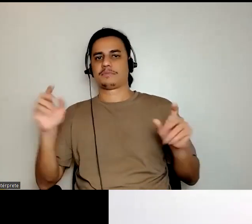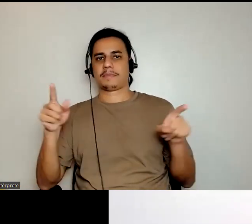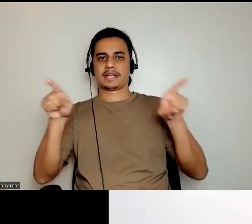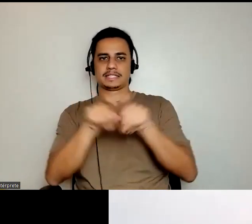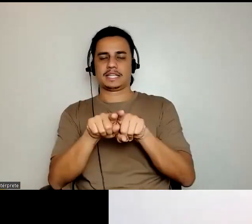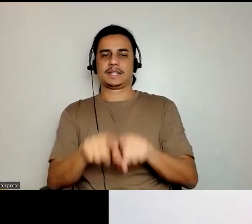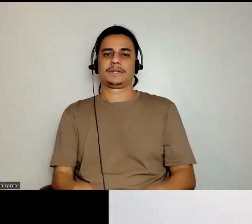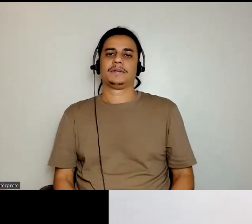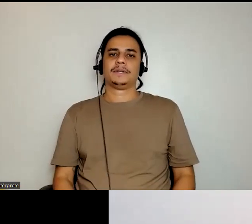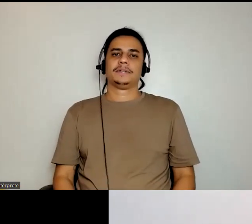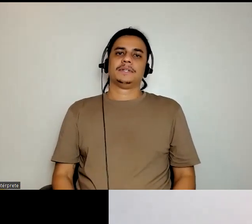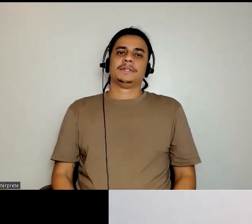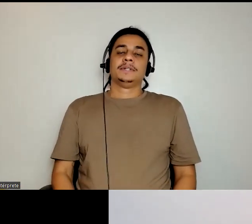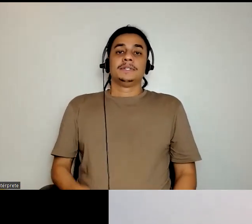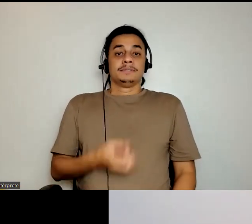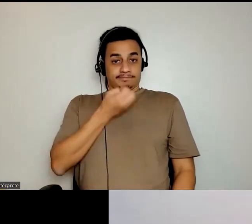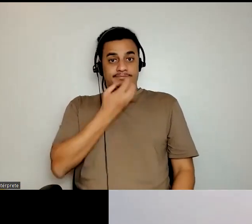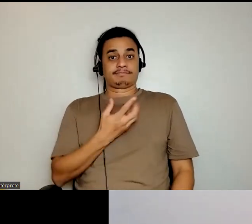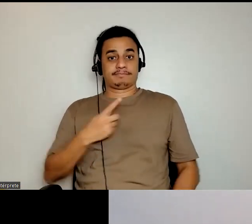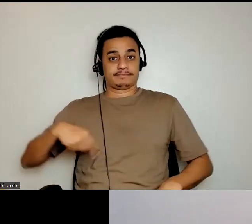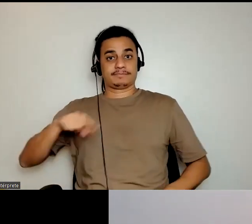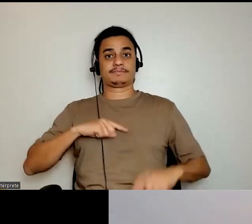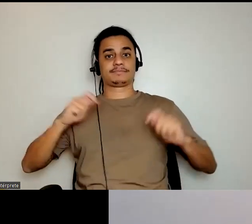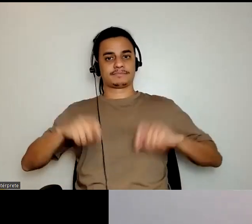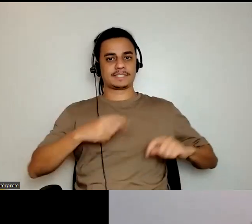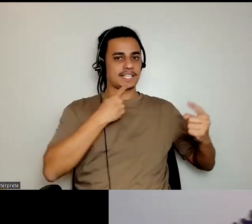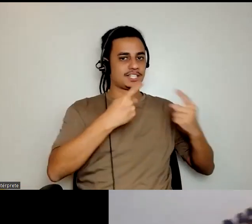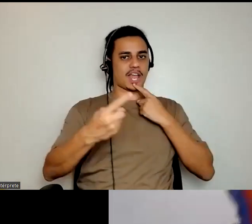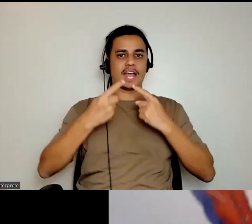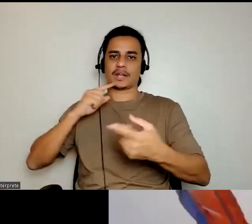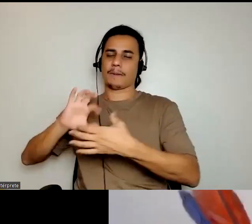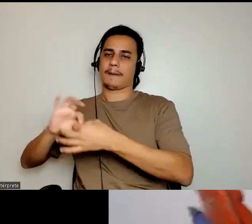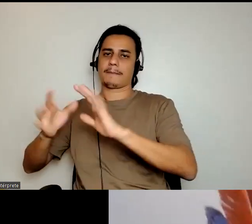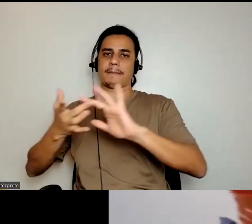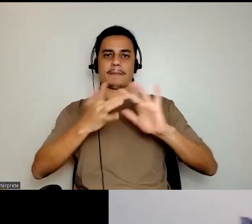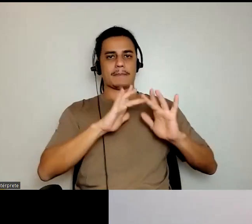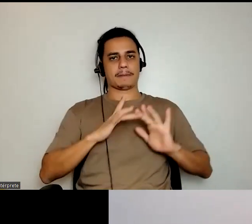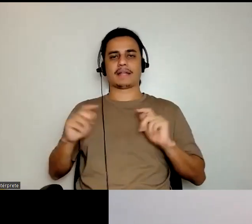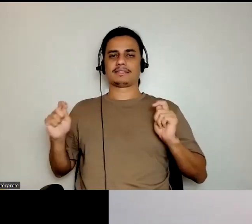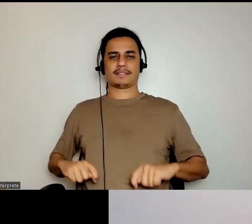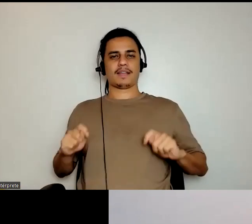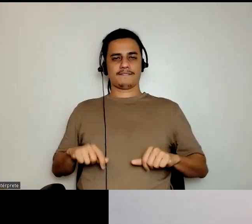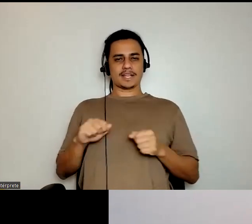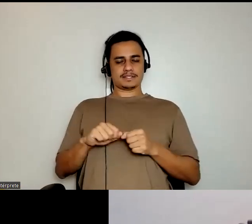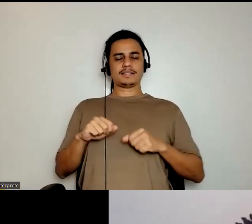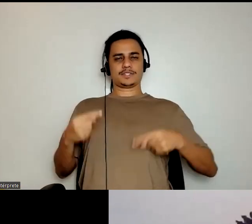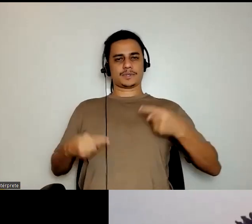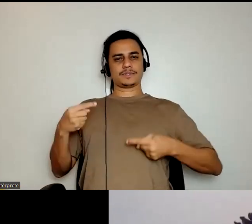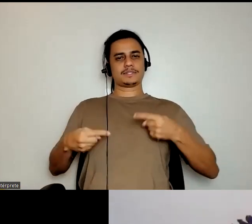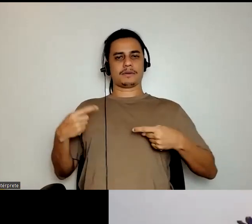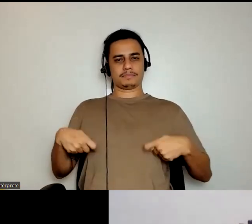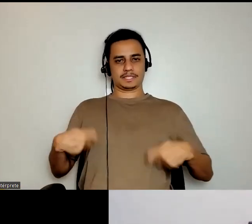Sim, que bom que a gente está em diálogo, em conexão, né, para fazer esses tensionamentos necessários.